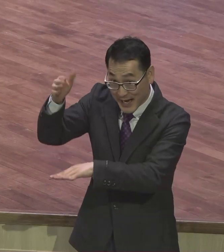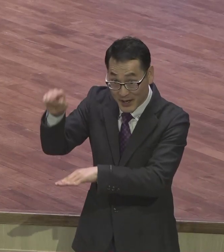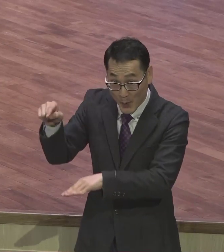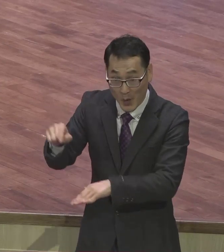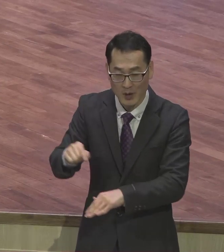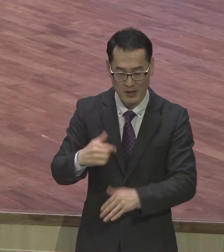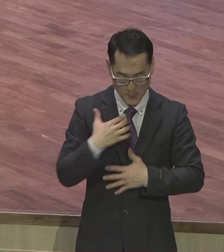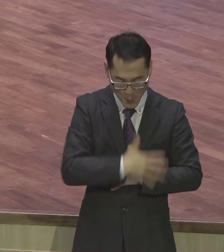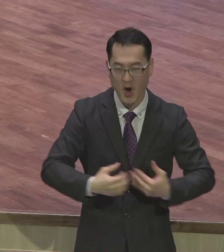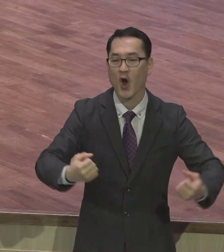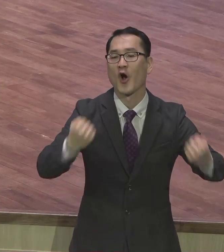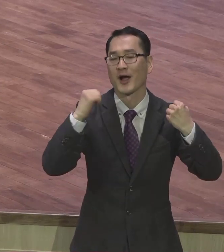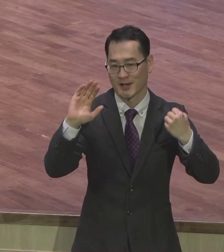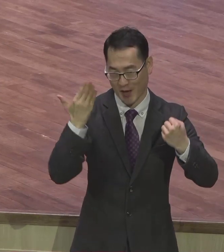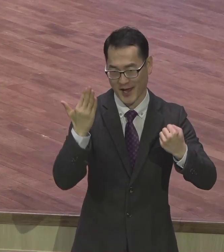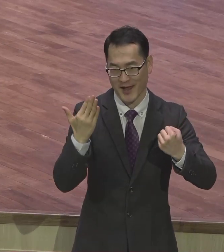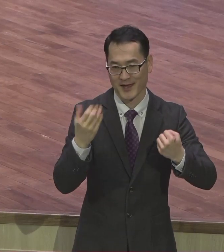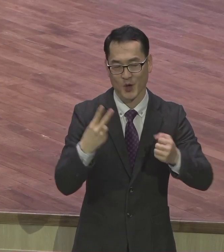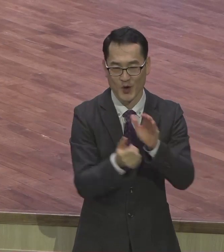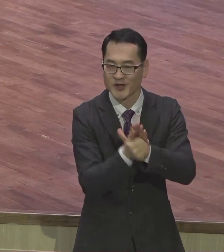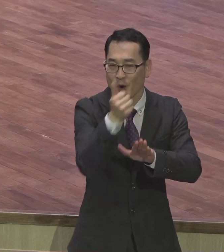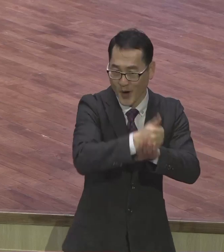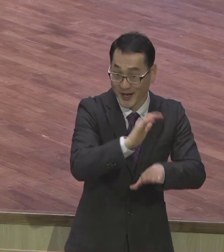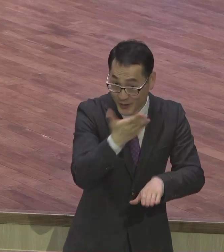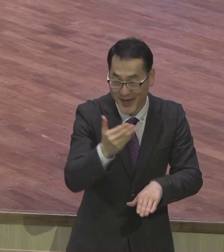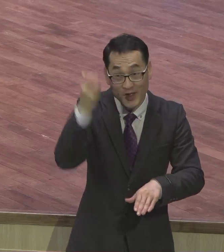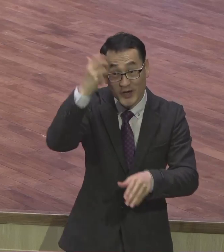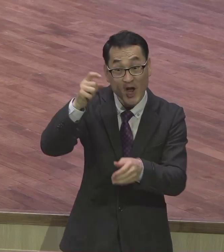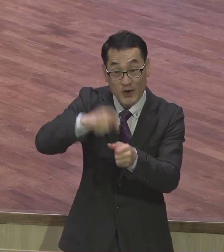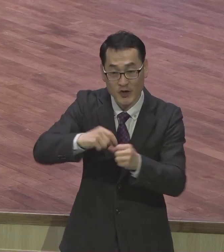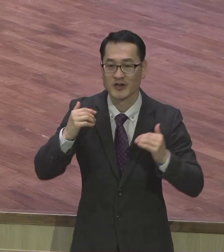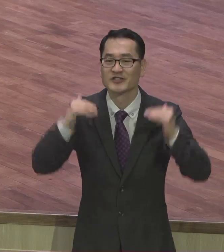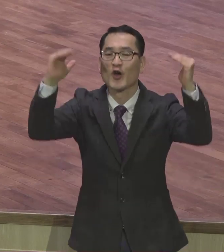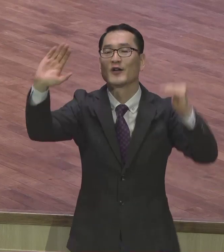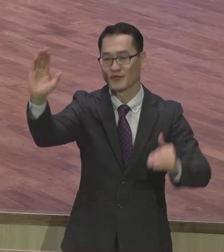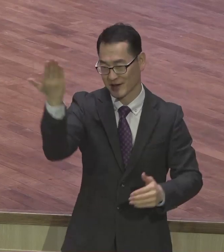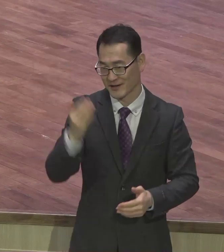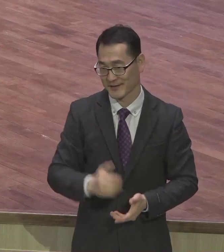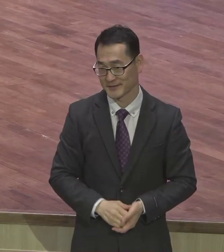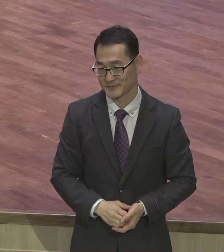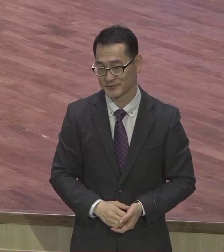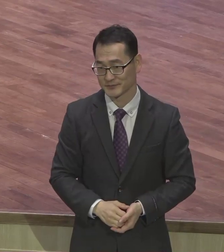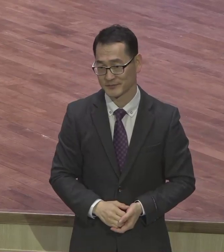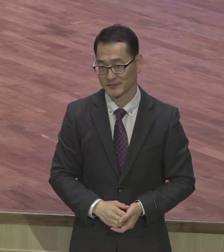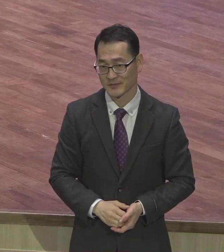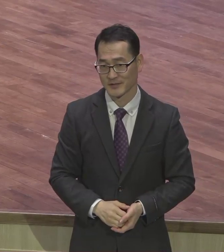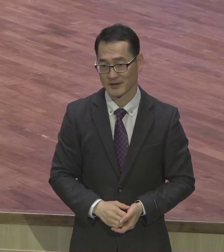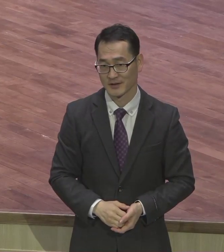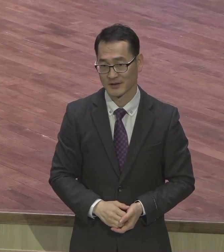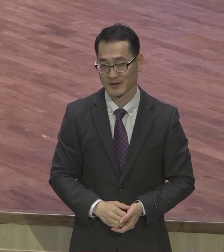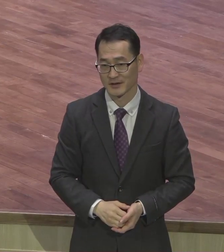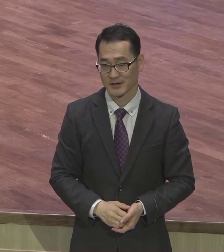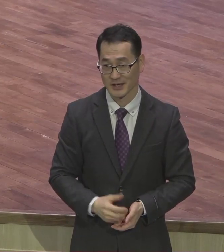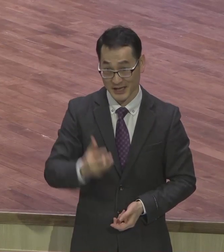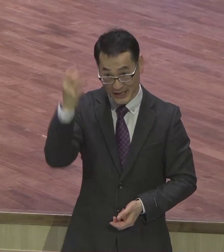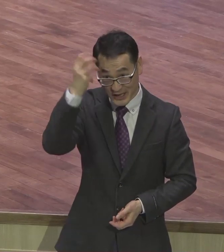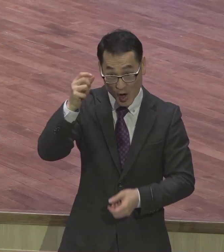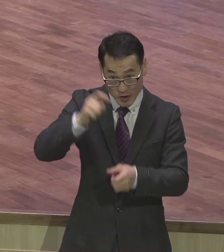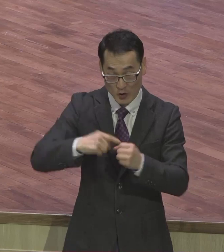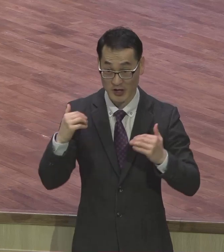뿐만 아니라 그야말로 영적 성장의 플랫폼이에요. 영적 성장의 플랫폼이 뭐야? 감사해요. 감사. 하나님 감사합니다.